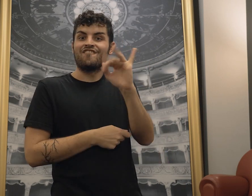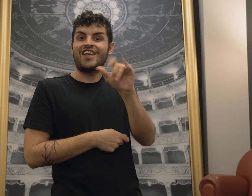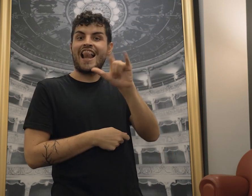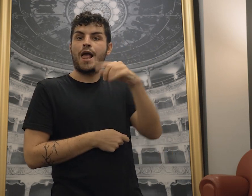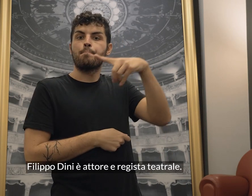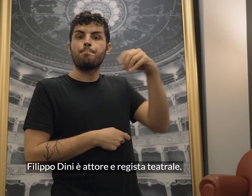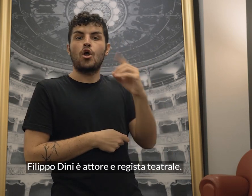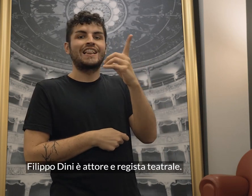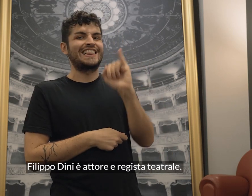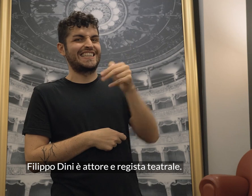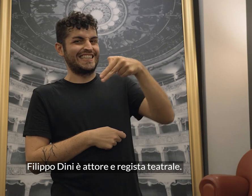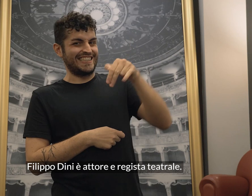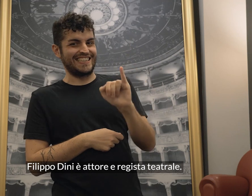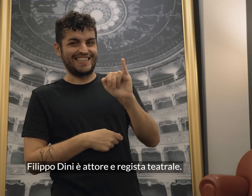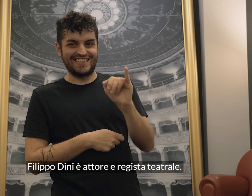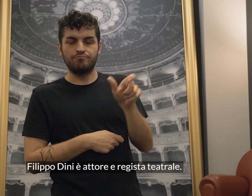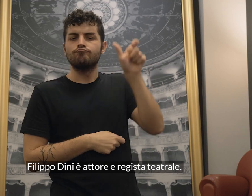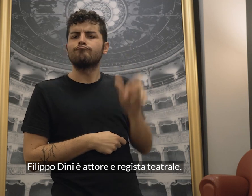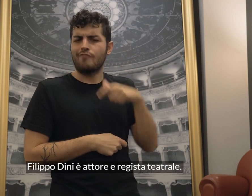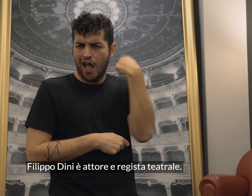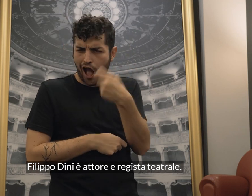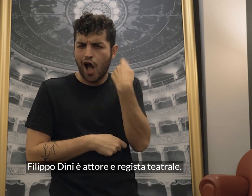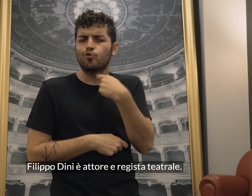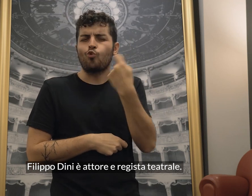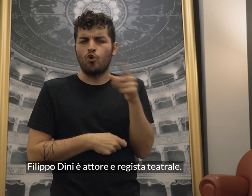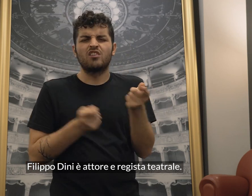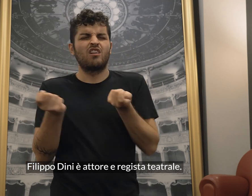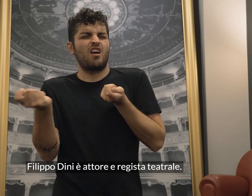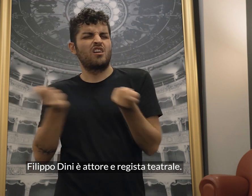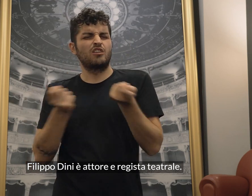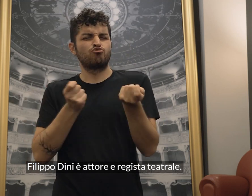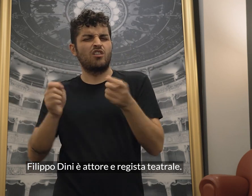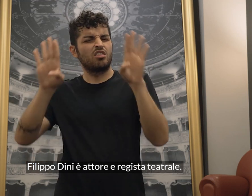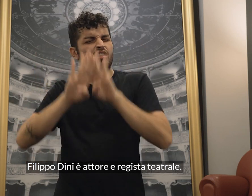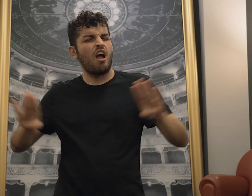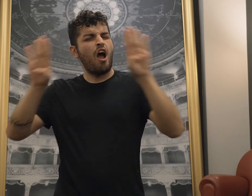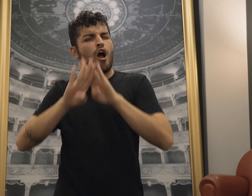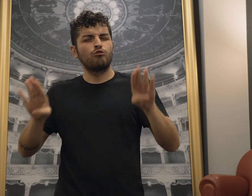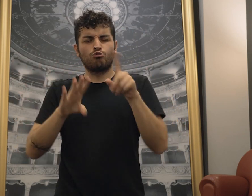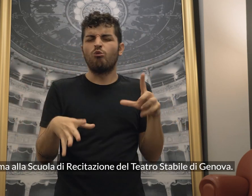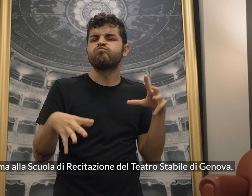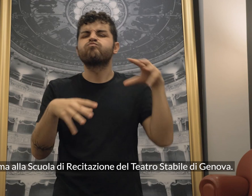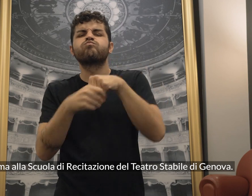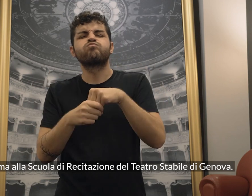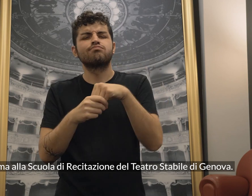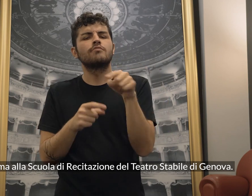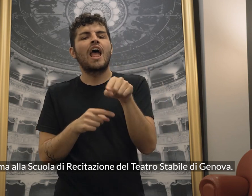Filippo Dini è attore e regista teatrale. Si forma alla Scuola di